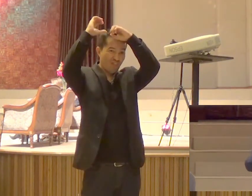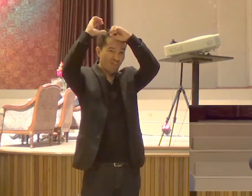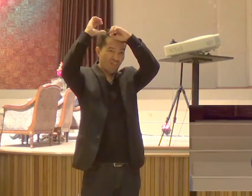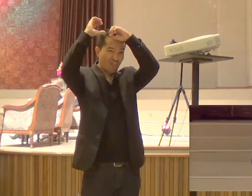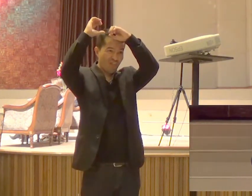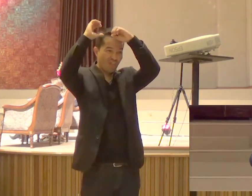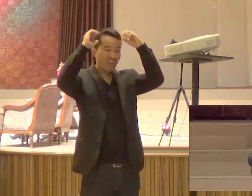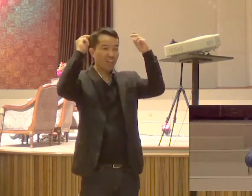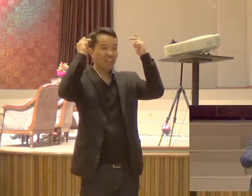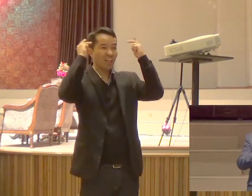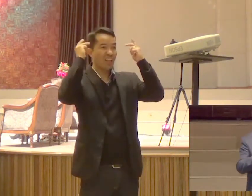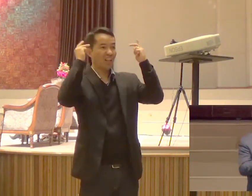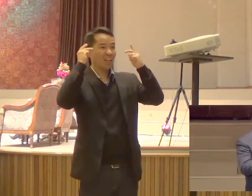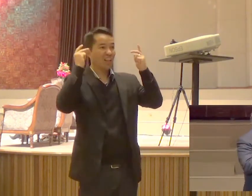terra Pense nisso